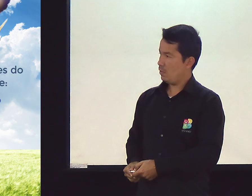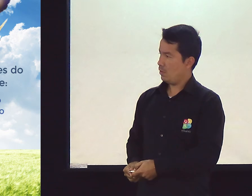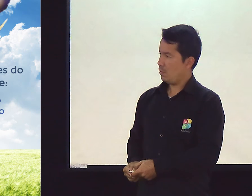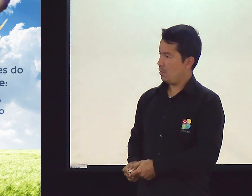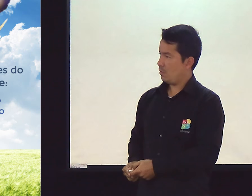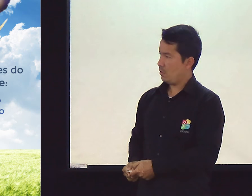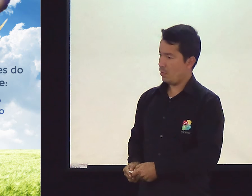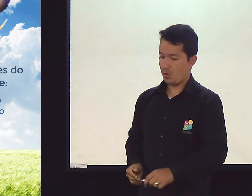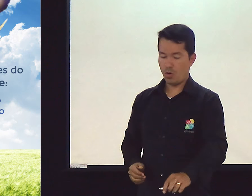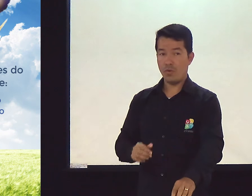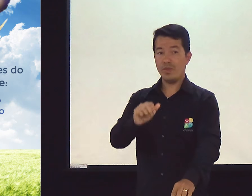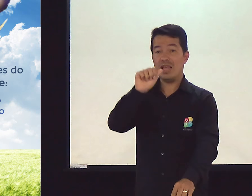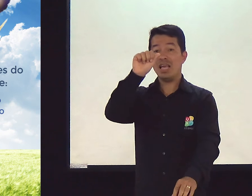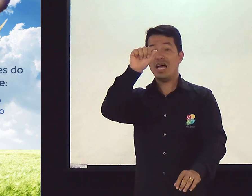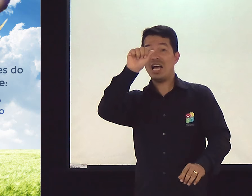Tem também o amilienismo.